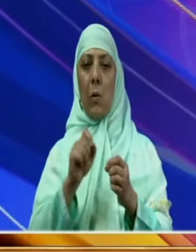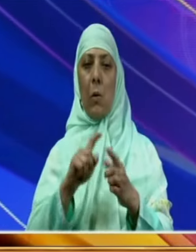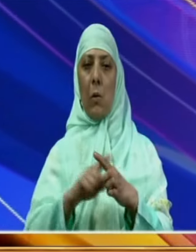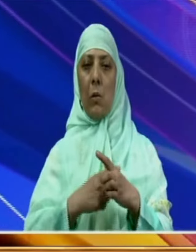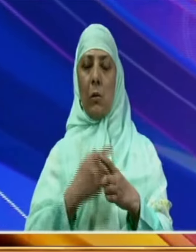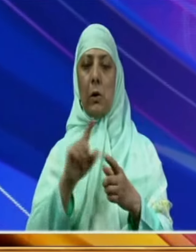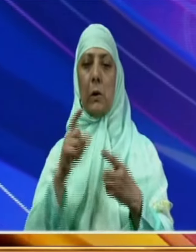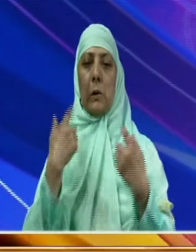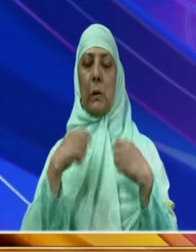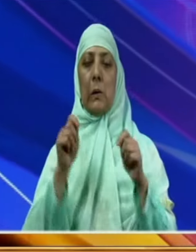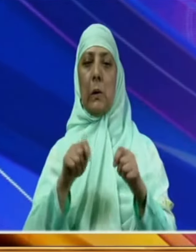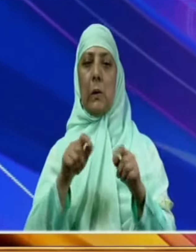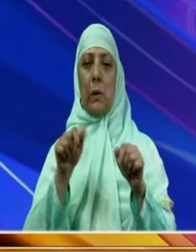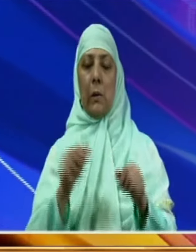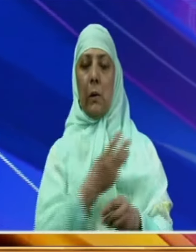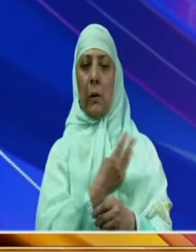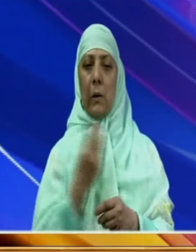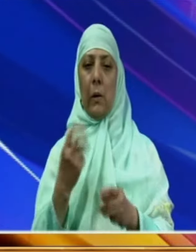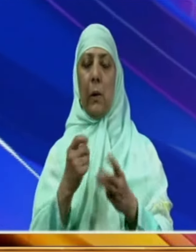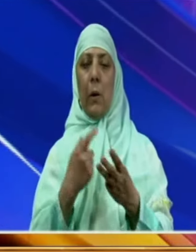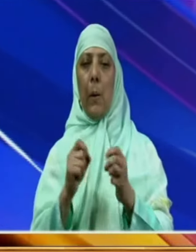پیش کیا جائے گا